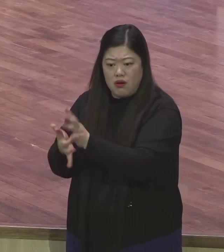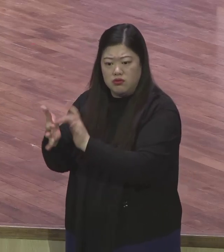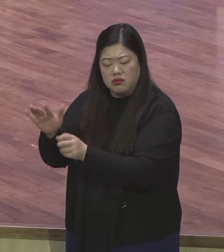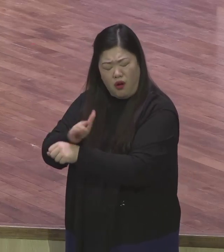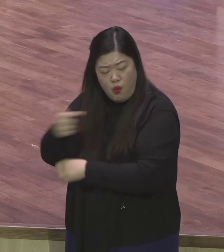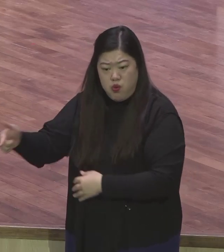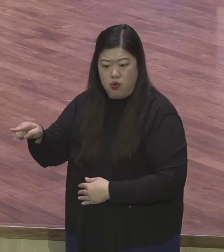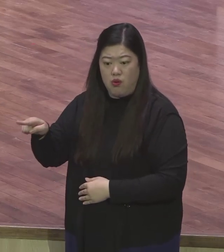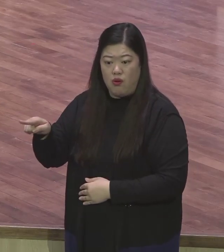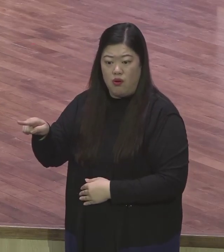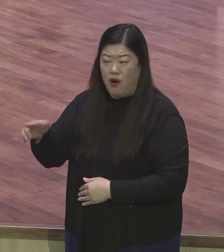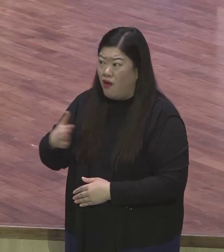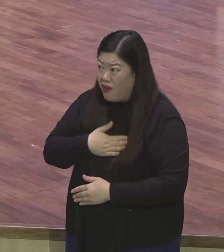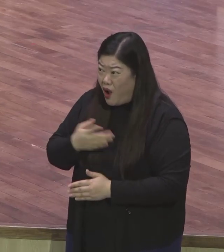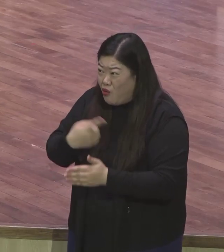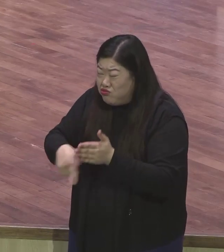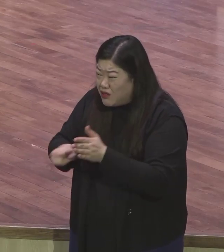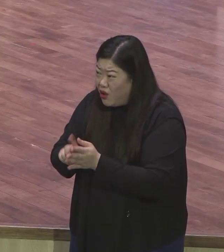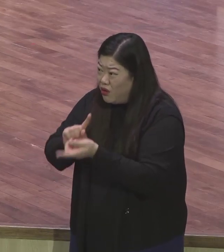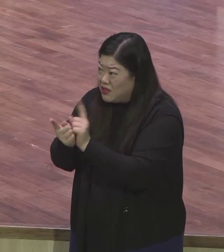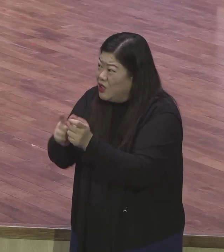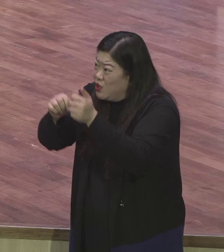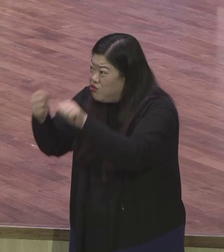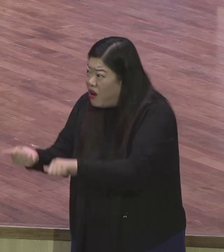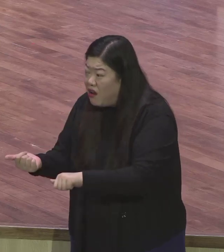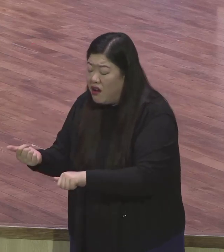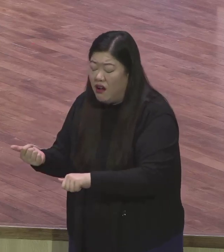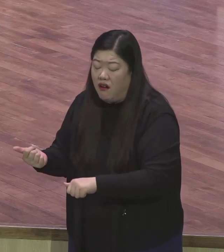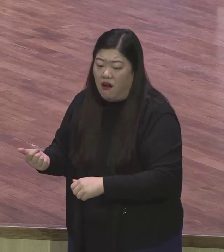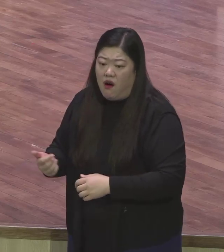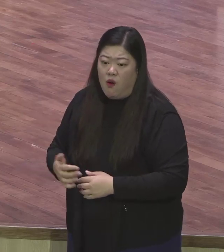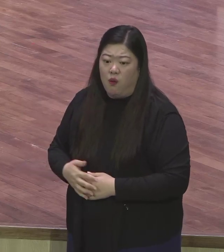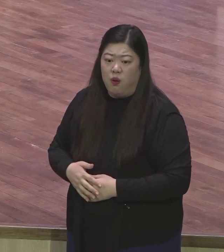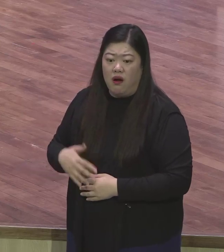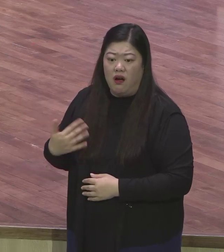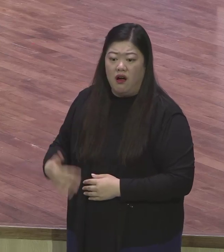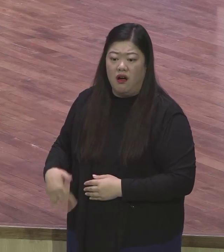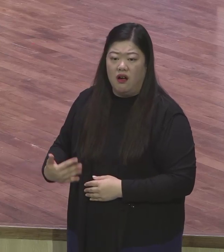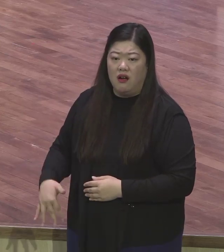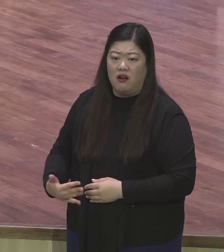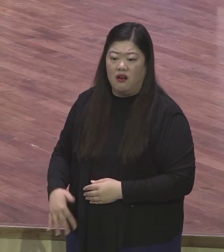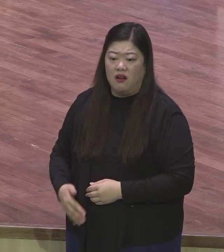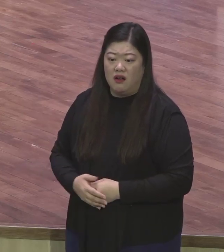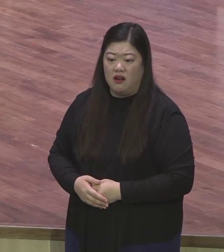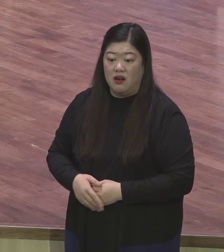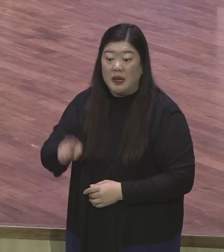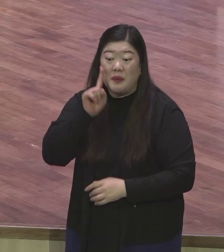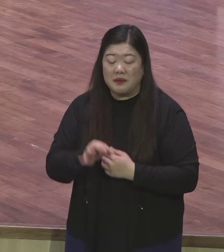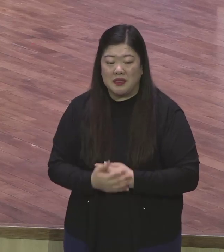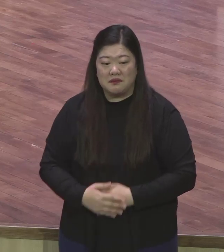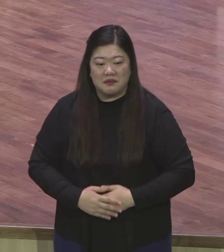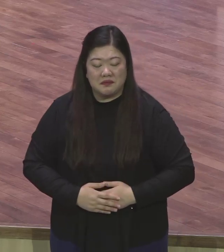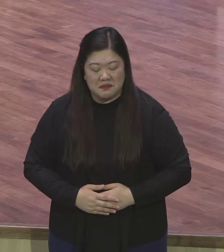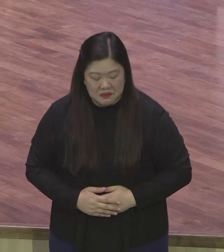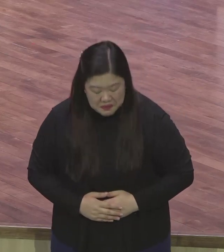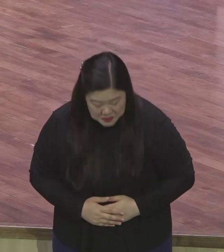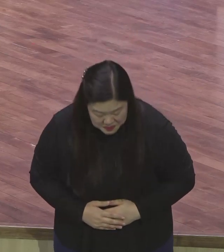목숨 내놨는데 조금 고개 숙여가지고 조금 인사한다고 성김입니까 돈 몇 푸